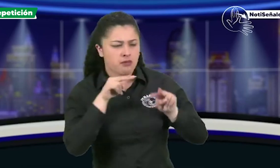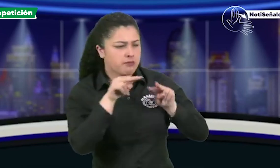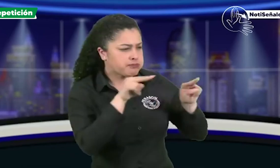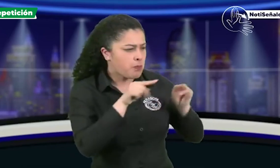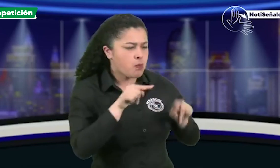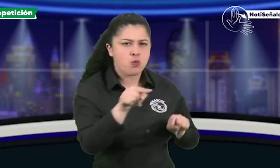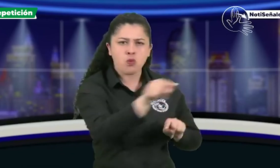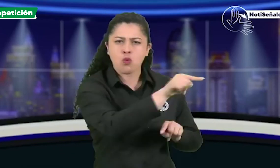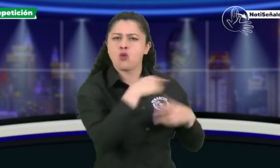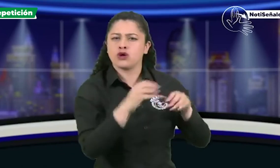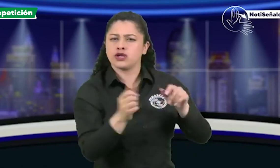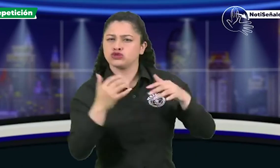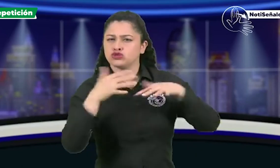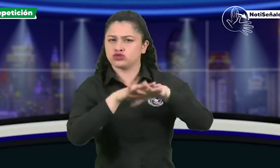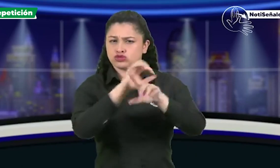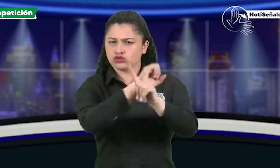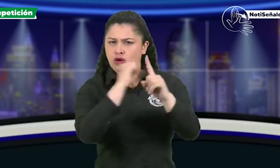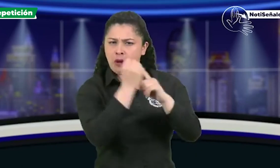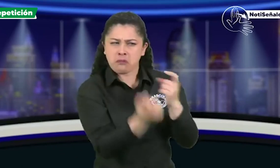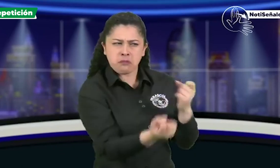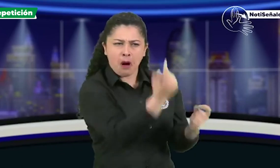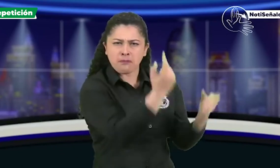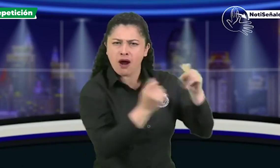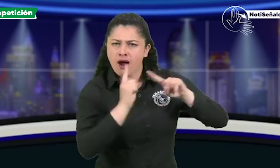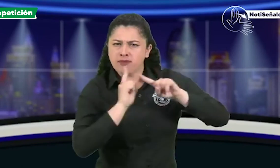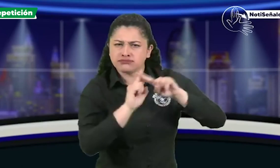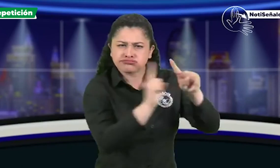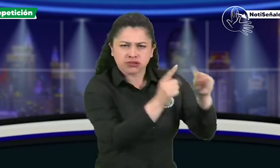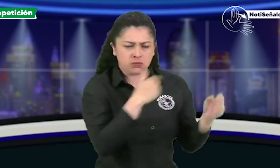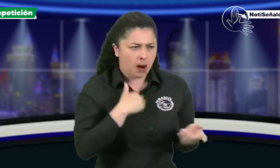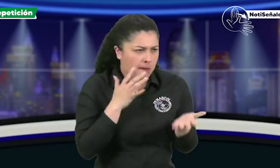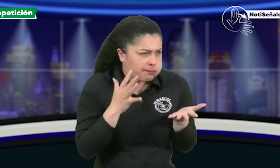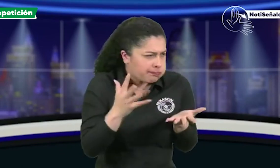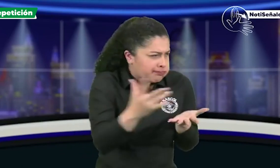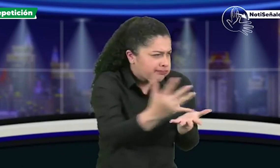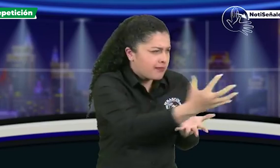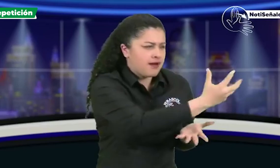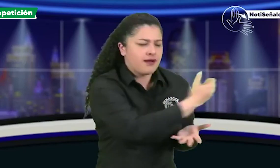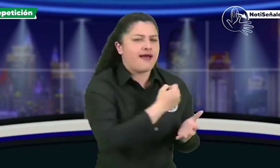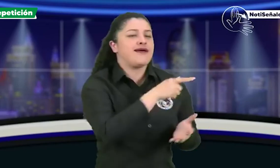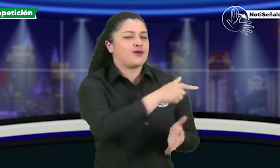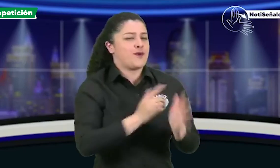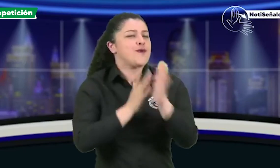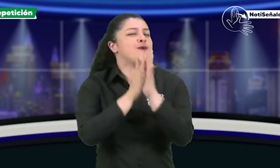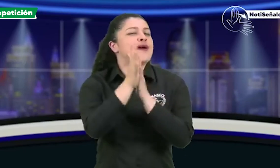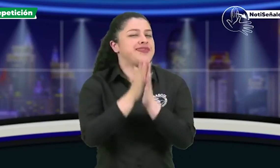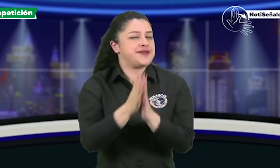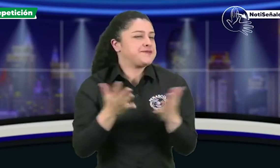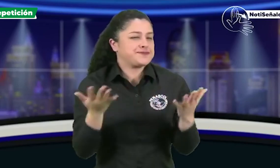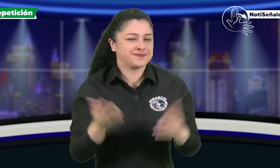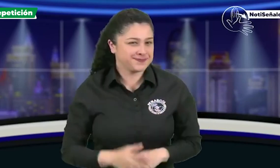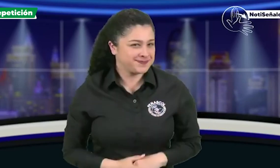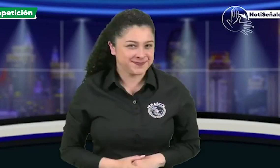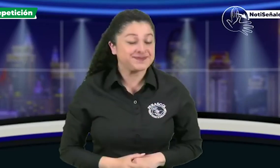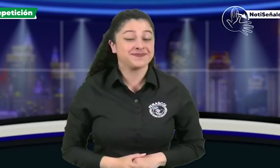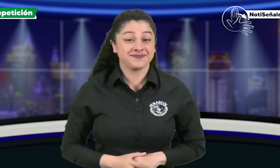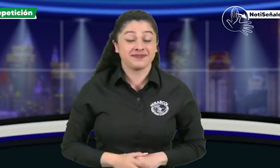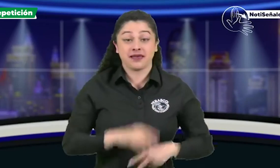En esta semana hemos estado revisando las redes sociales y nos hemos encontrado con algunas publicaciones que